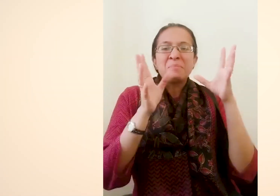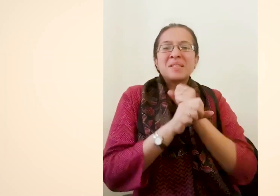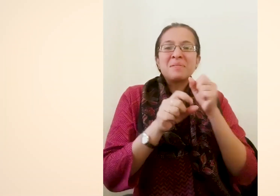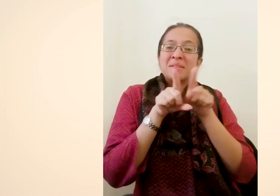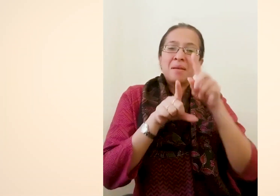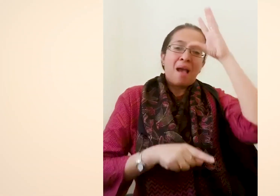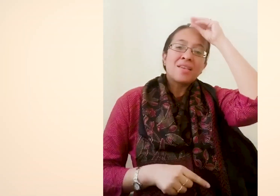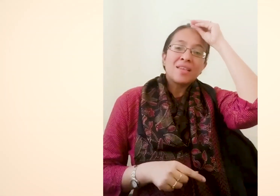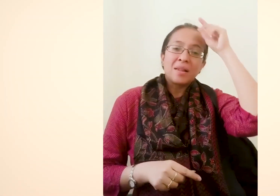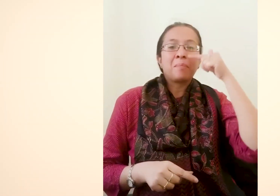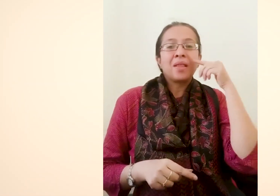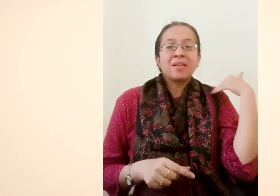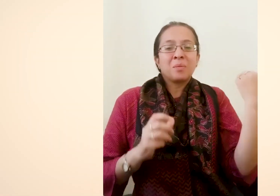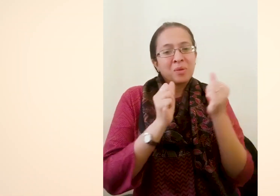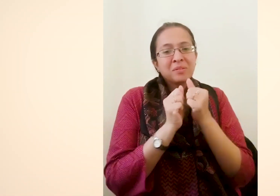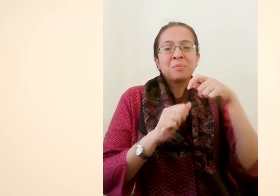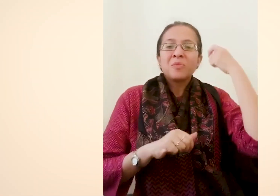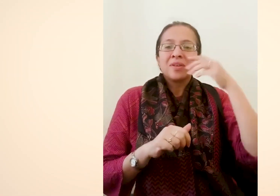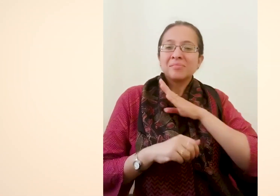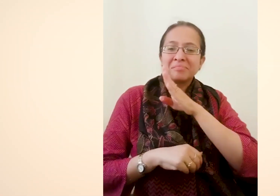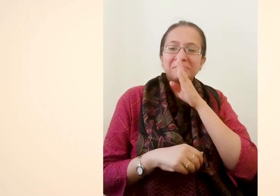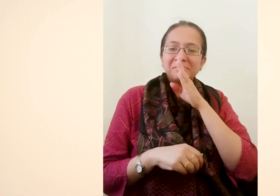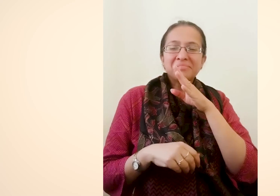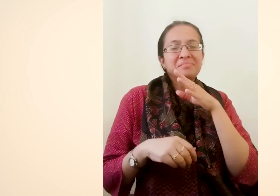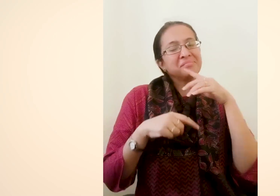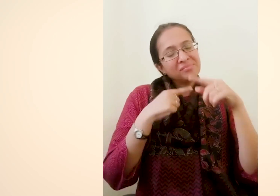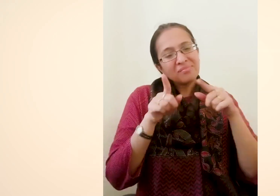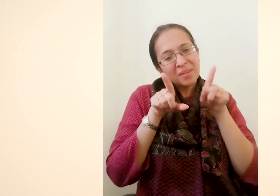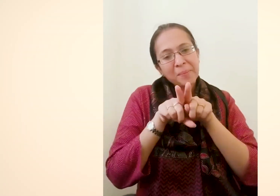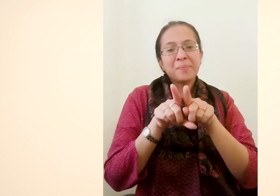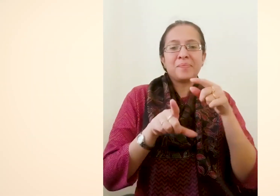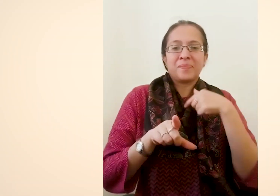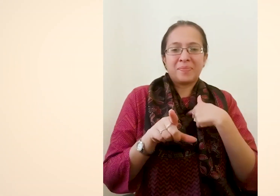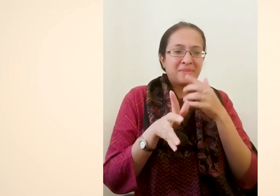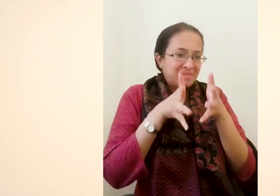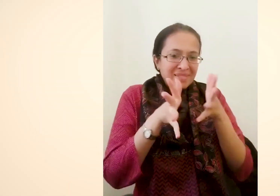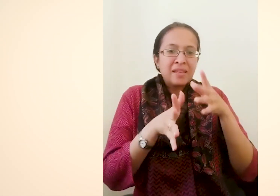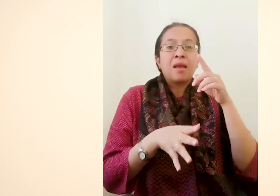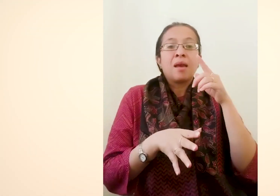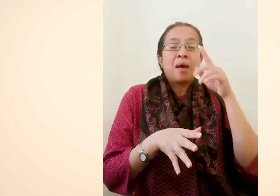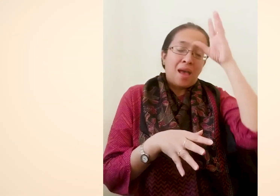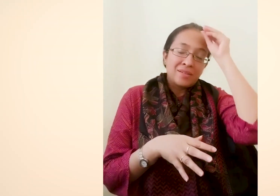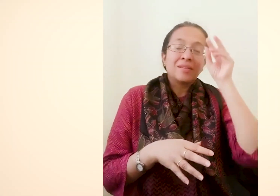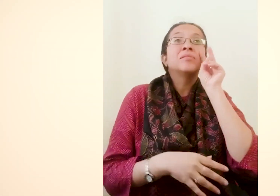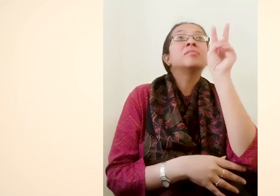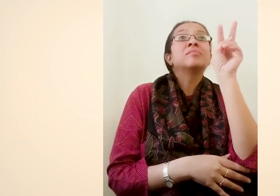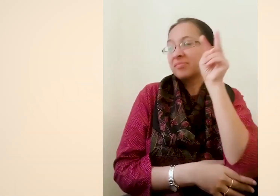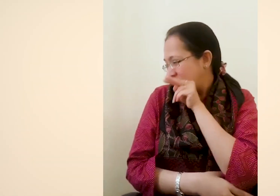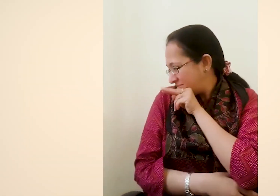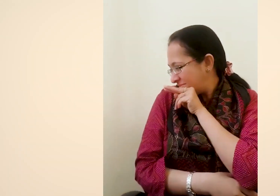छूट जाते थे इसी तरह जब मैं अपने भाई अकील के साथ फिल्म देखने जाती हूँ हर बार जब भी वह मेरा